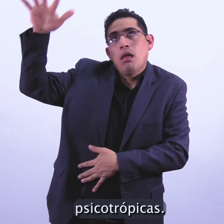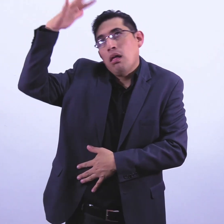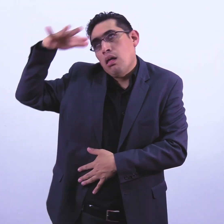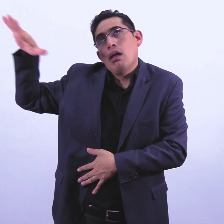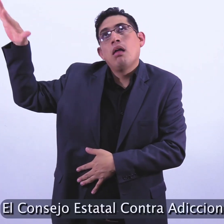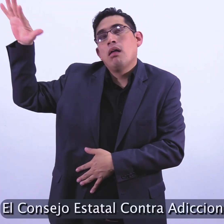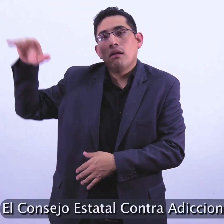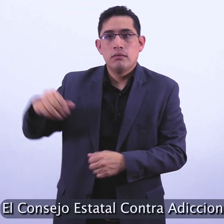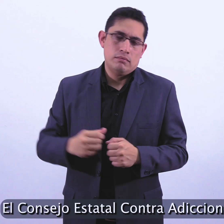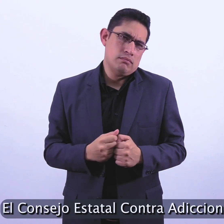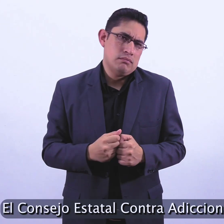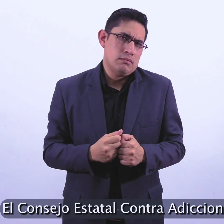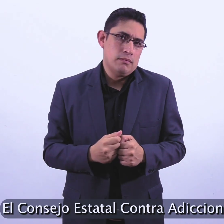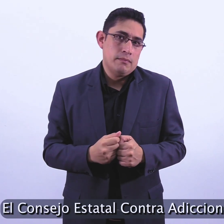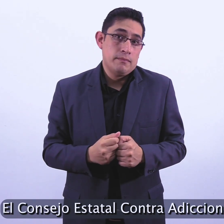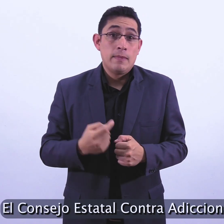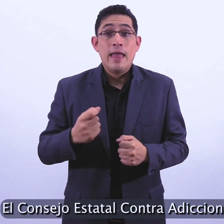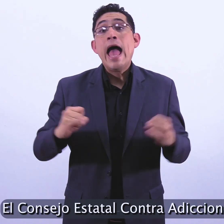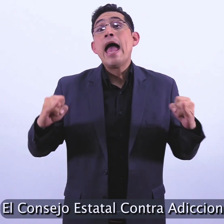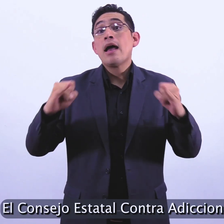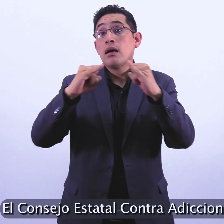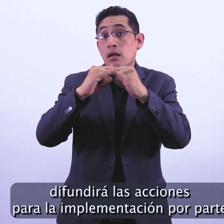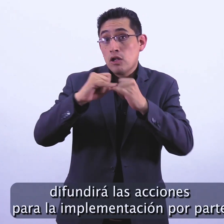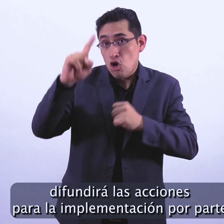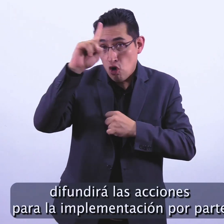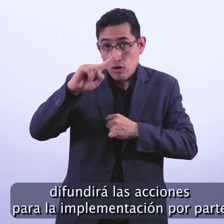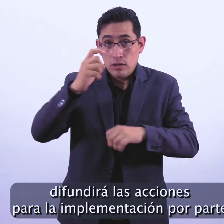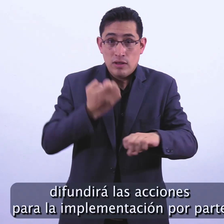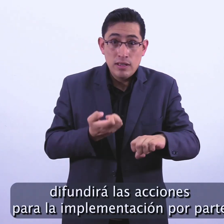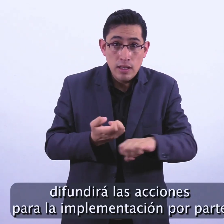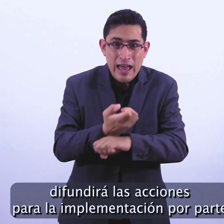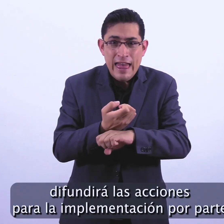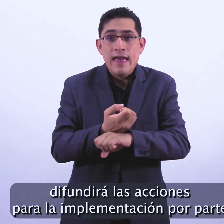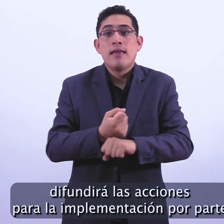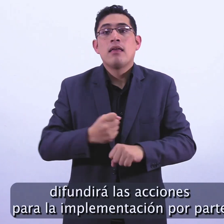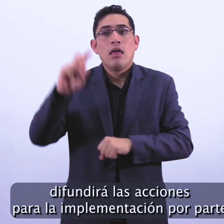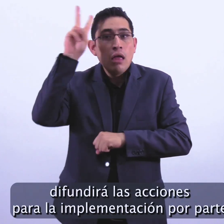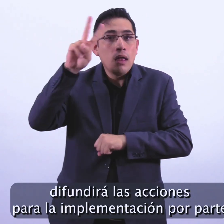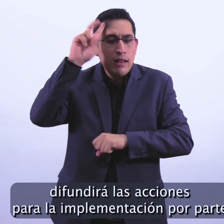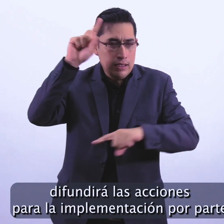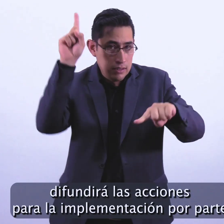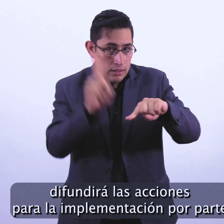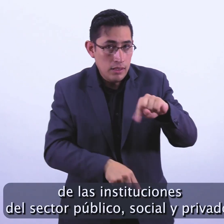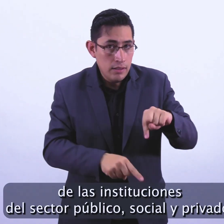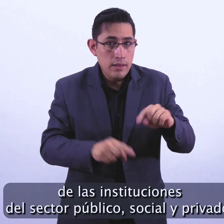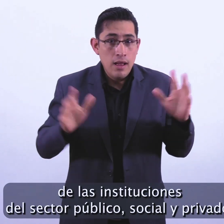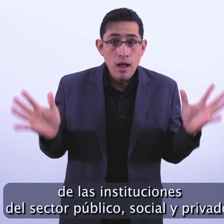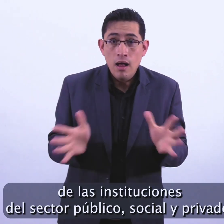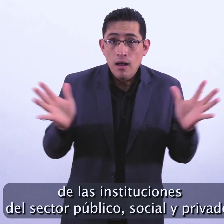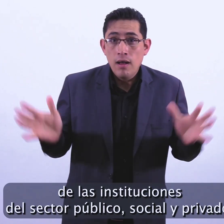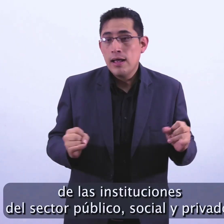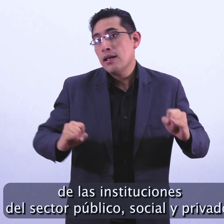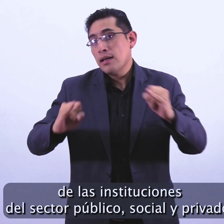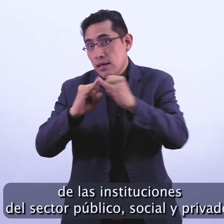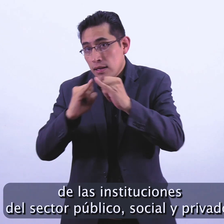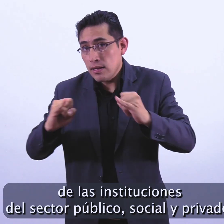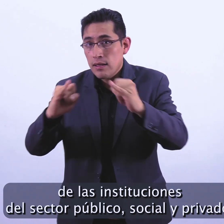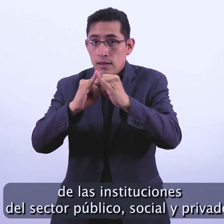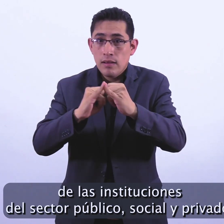El Consejo Estatal Contradicciones difundirá las acciones para la implementación por parte de las instituciones del sector público,